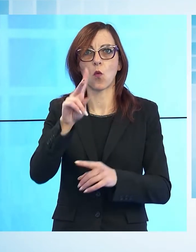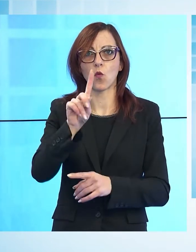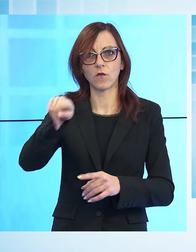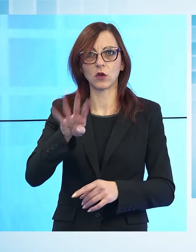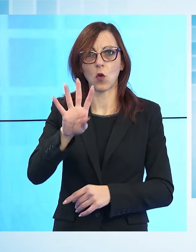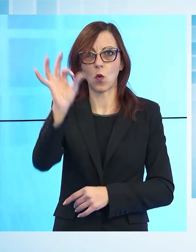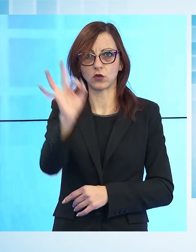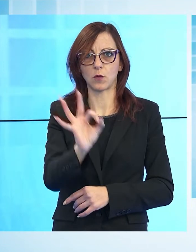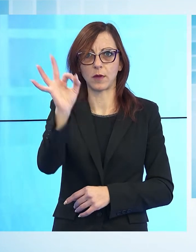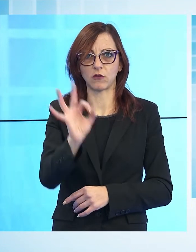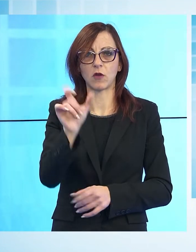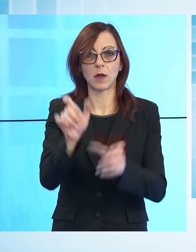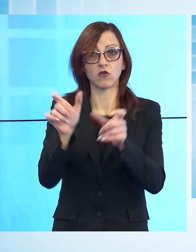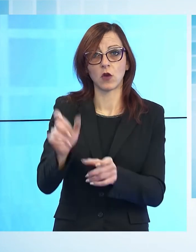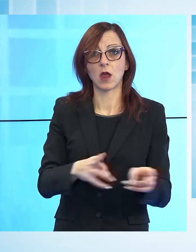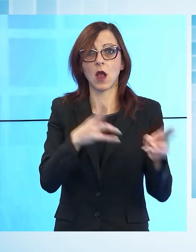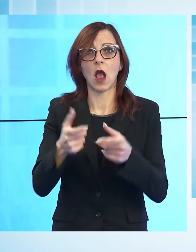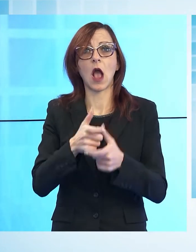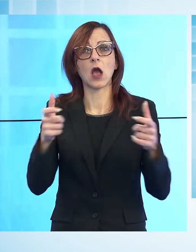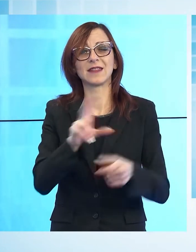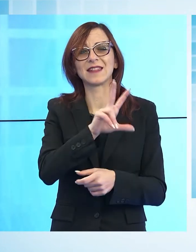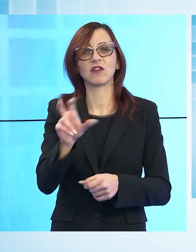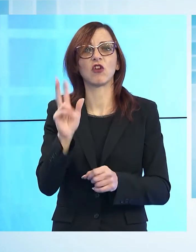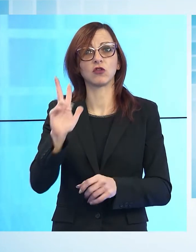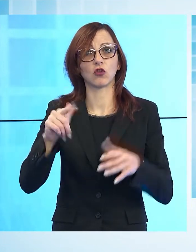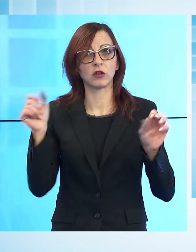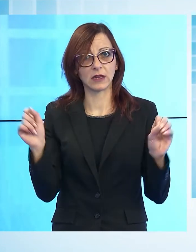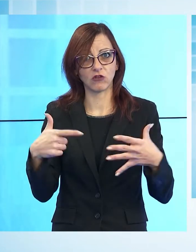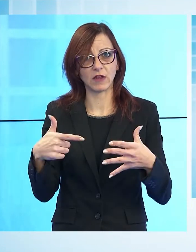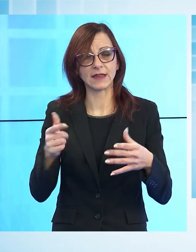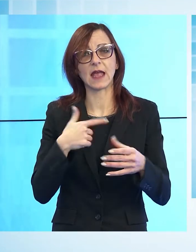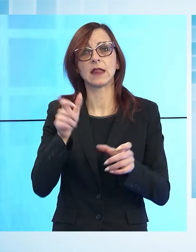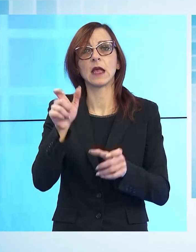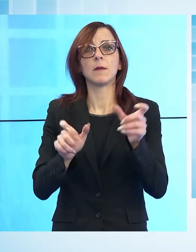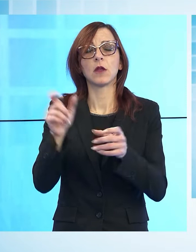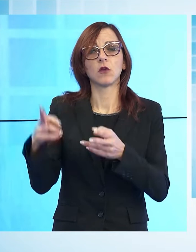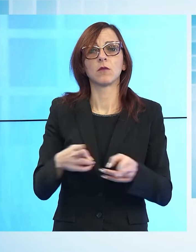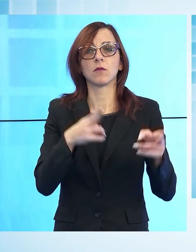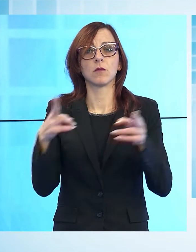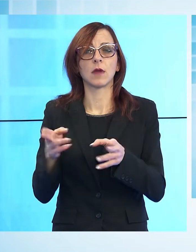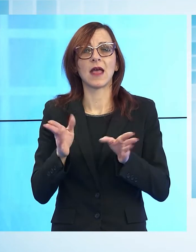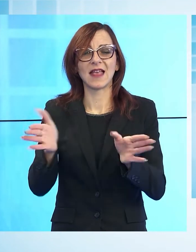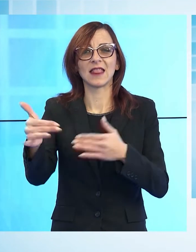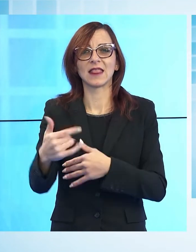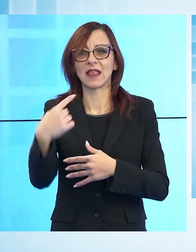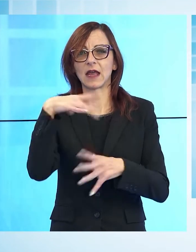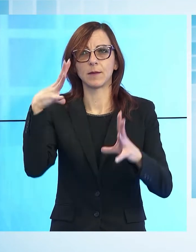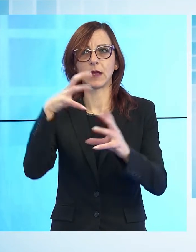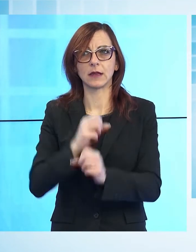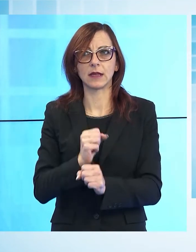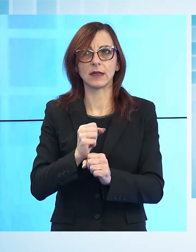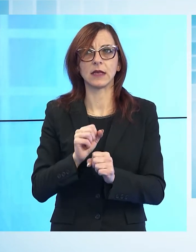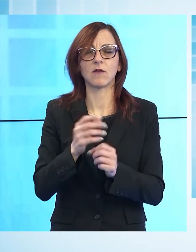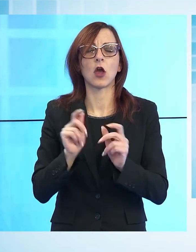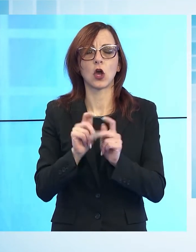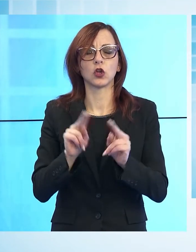aumentano i ricoveri, salgono a 317, calano le terapie intensive e di due unità diventano 49.